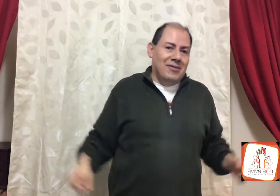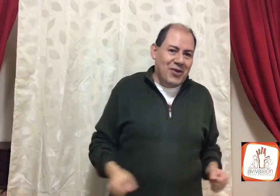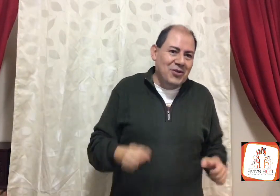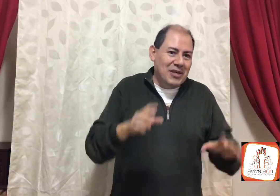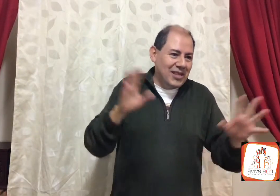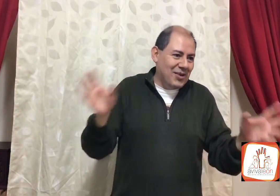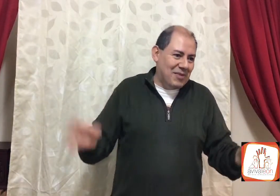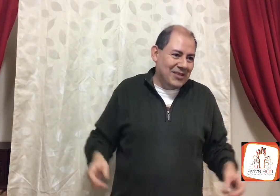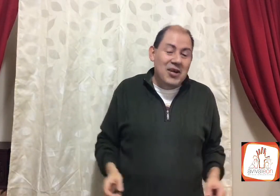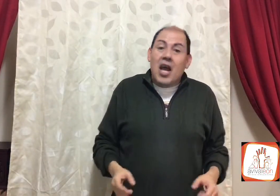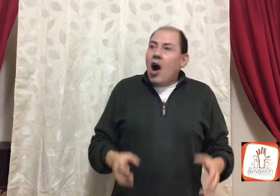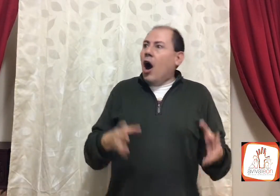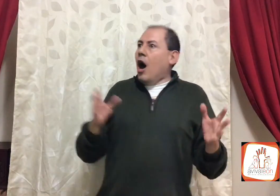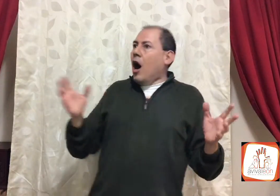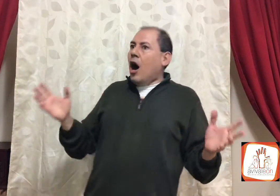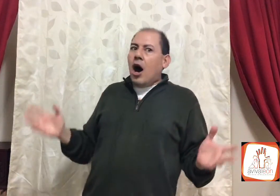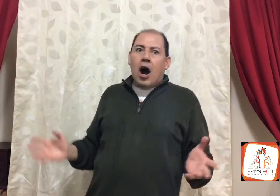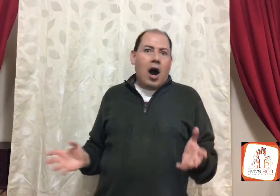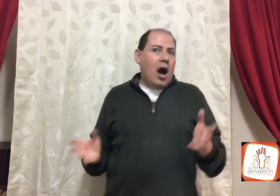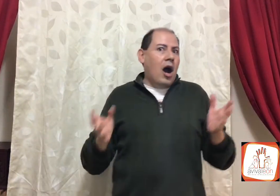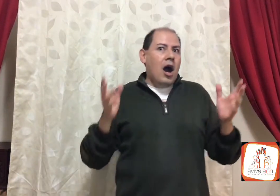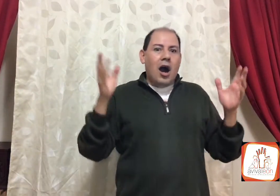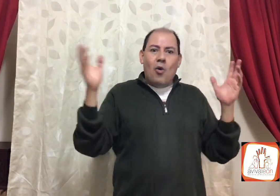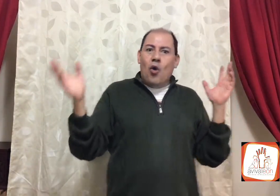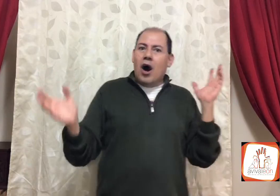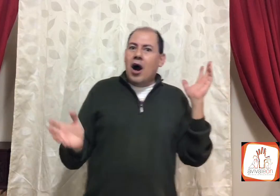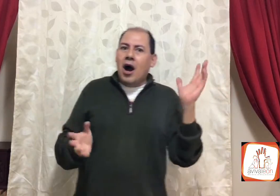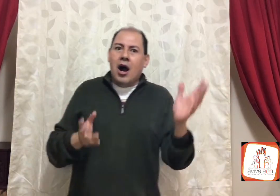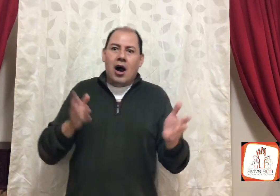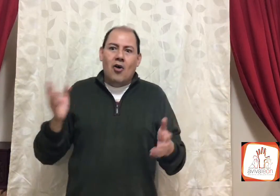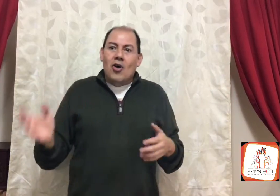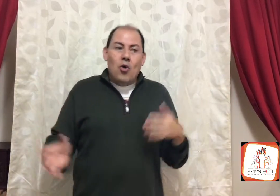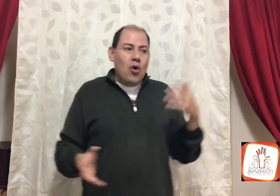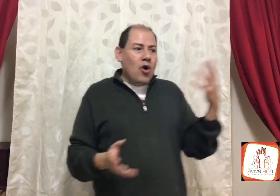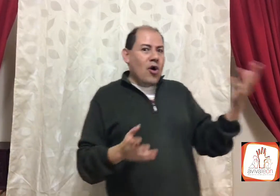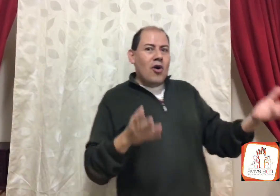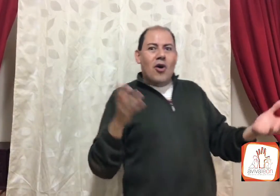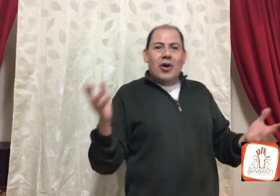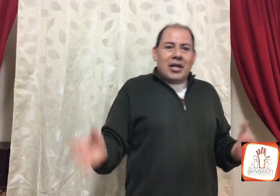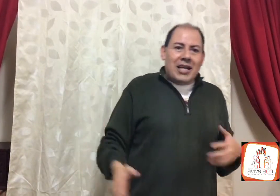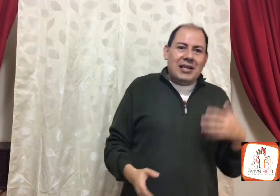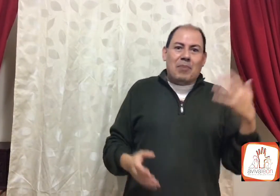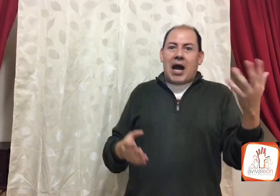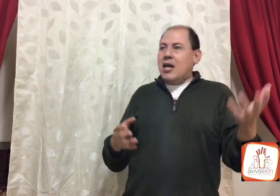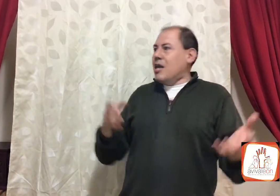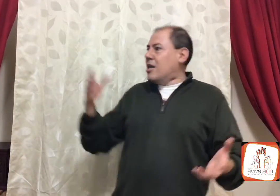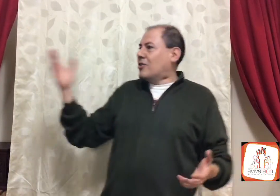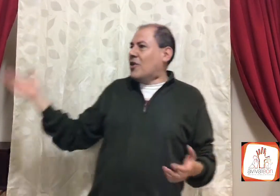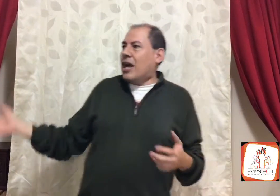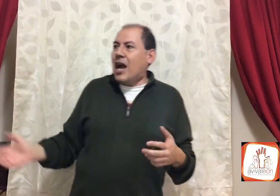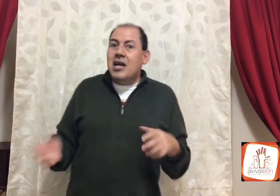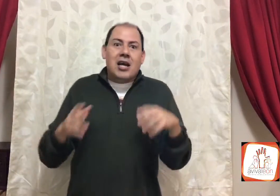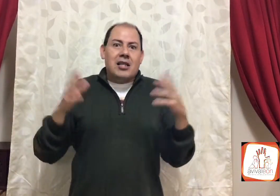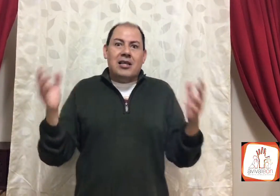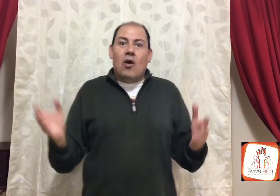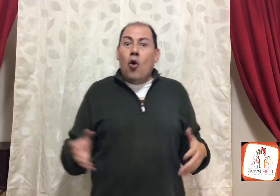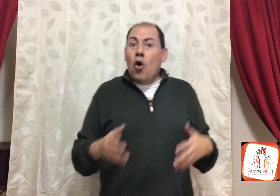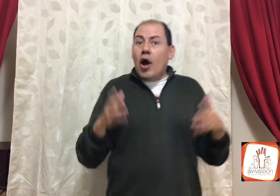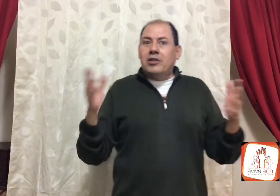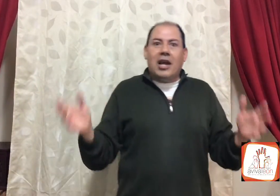No voy a decir nombres, ¿no? ¡Oh! ¡Oh! ¡Uh! De ese país, o de acá, que tiene, ¡Uh! Ese que